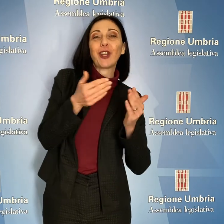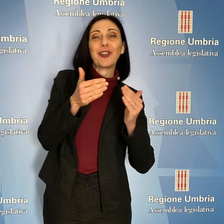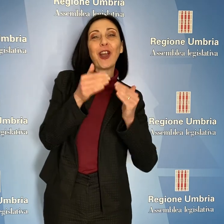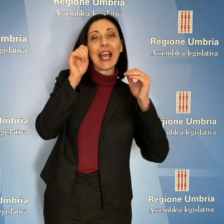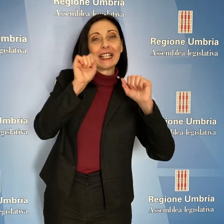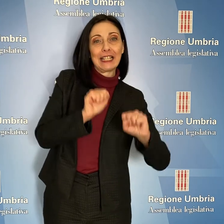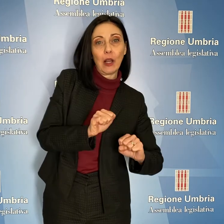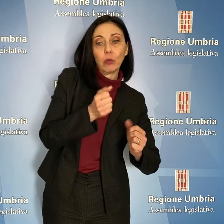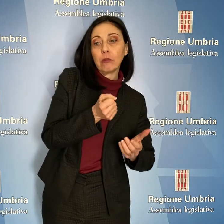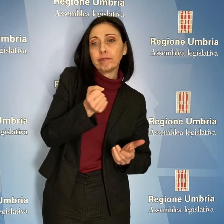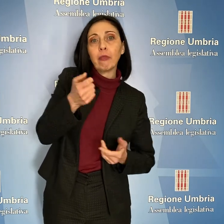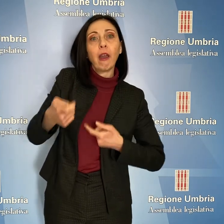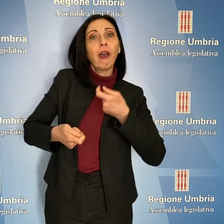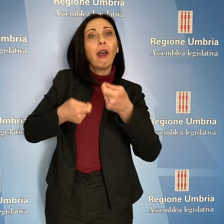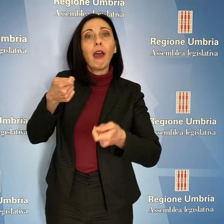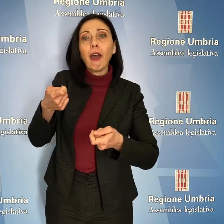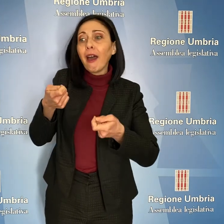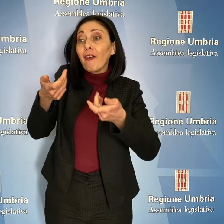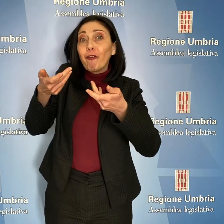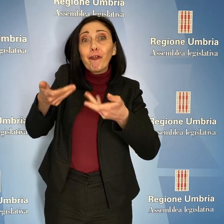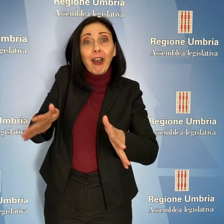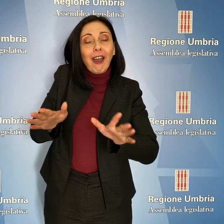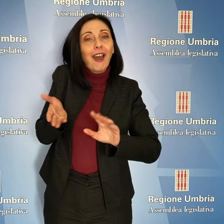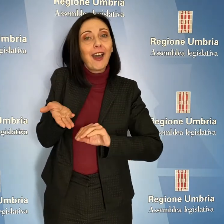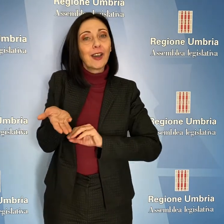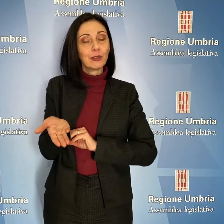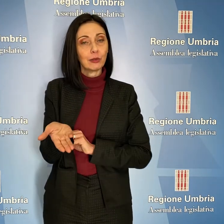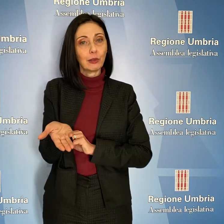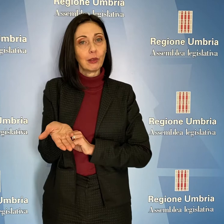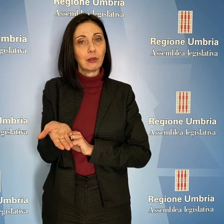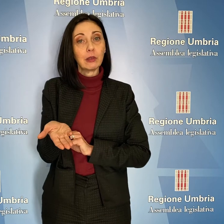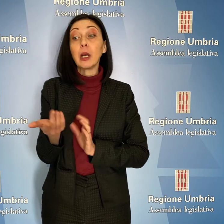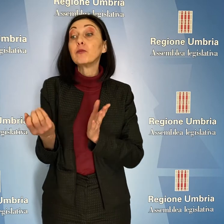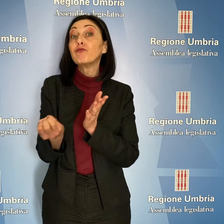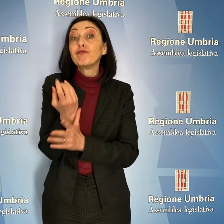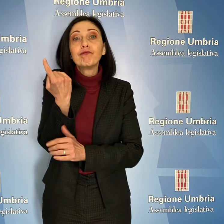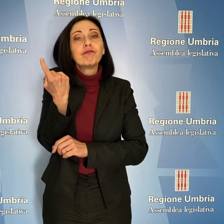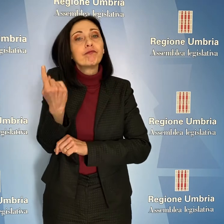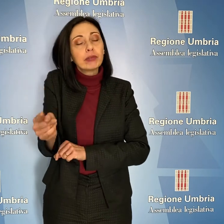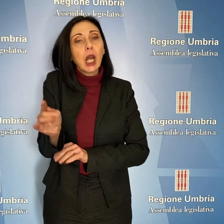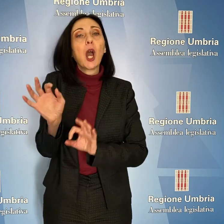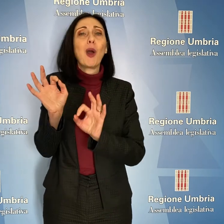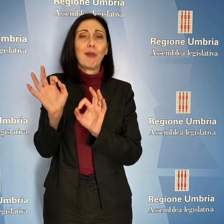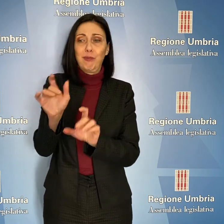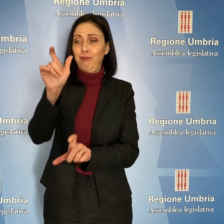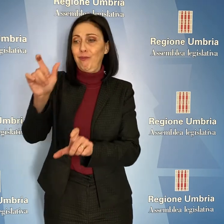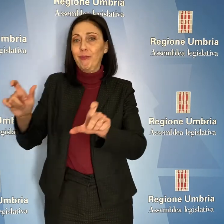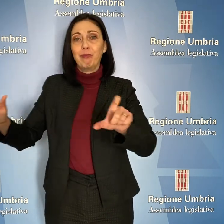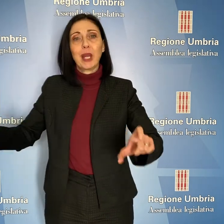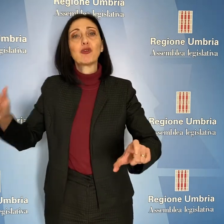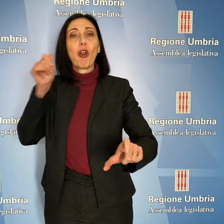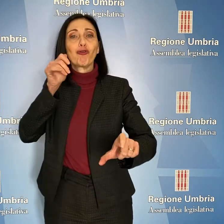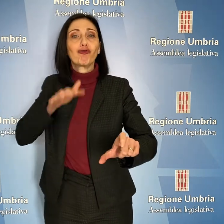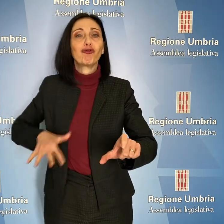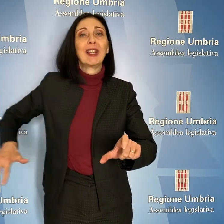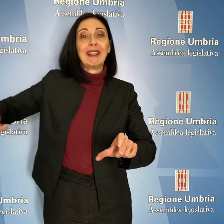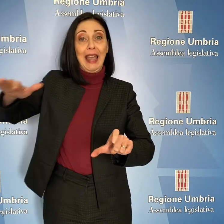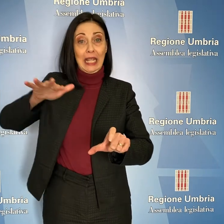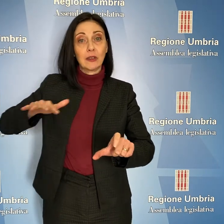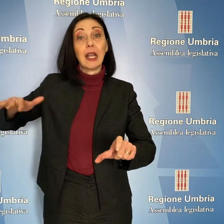stanziando fondi e arrivando alla fase conclusiva. Quanto accaduto coinvolge e penalizza gli abitanti di Città di Castello e dell